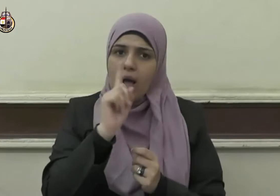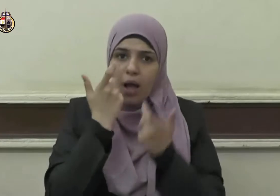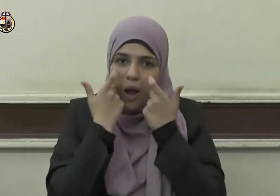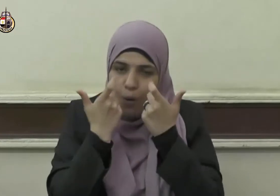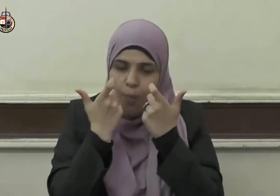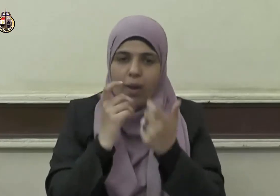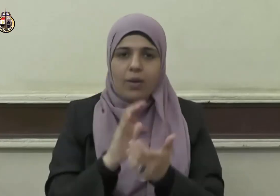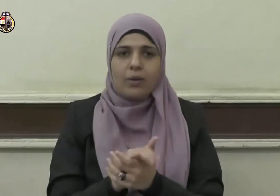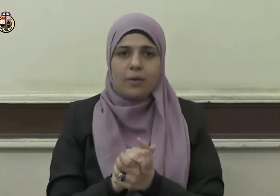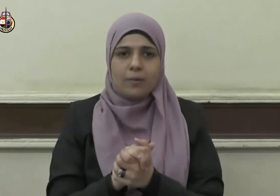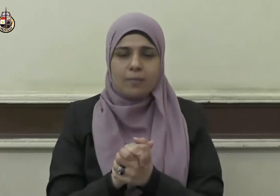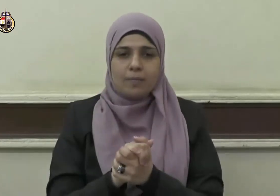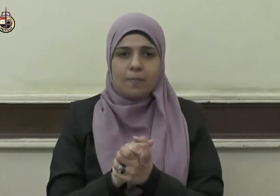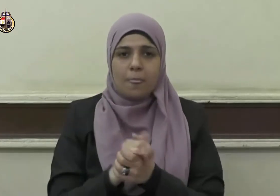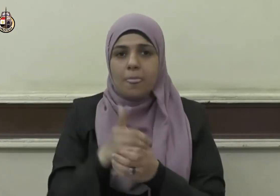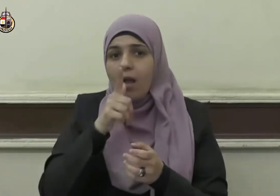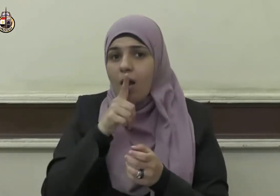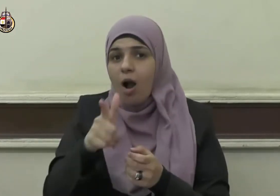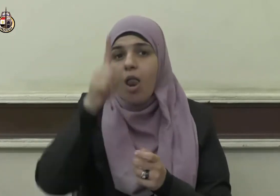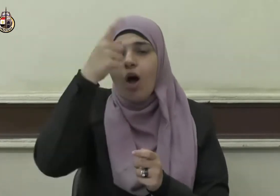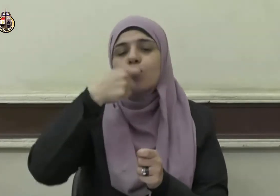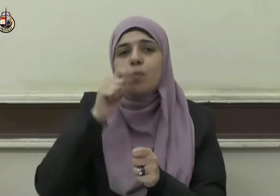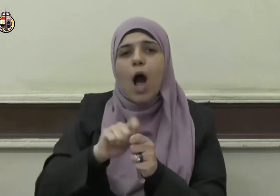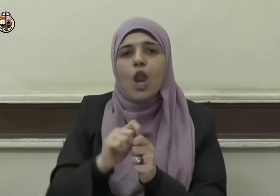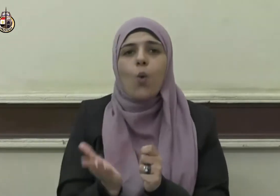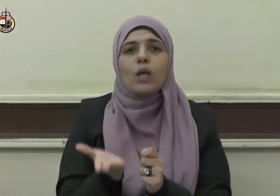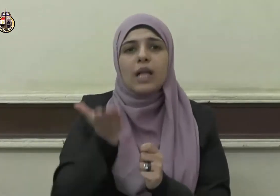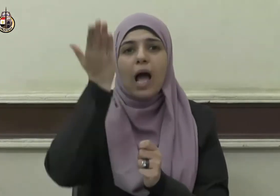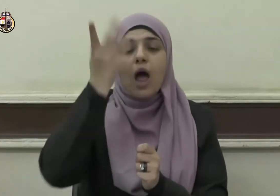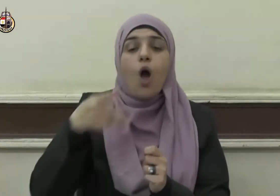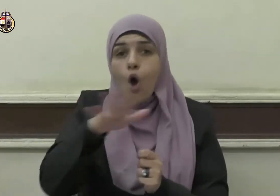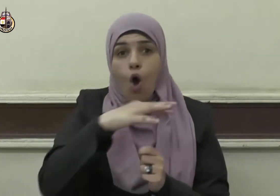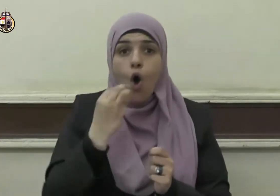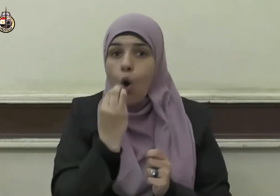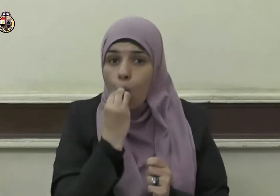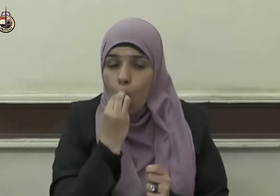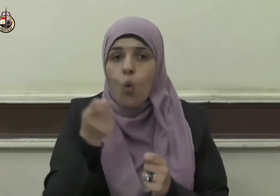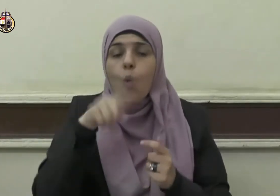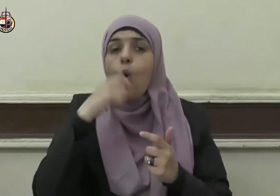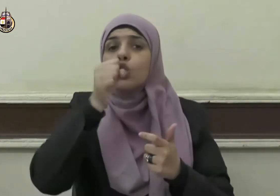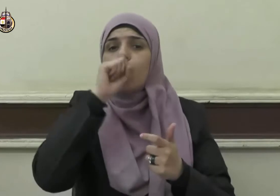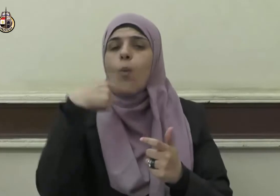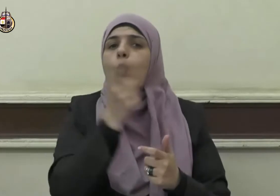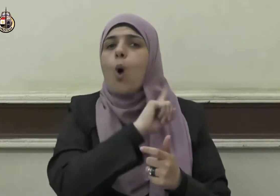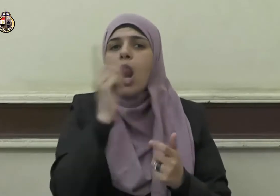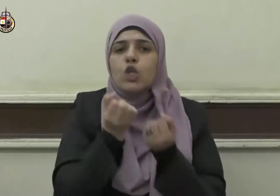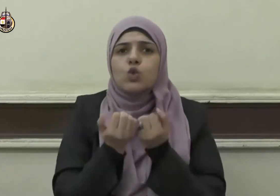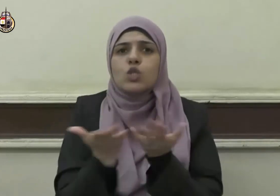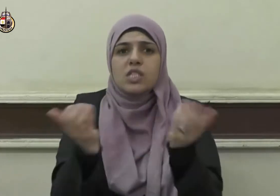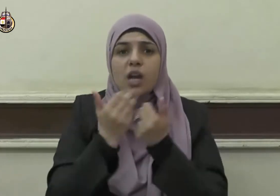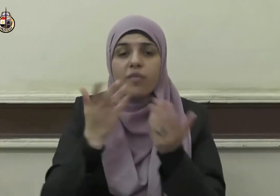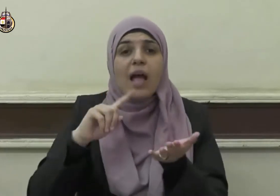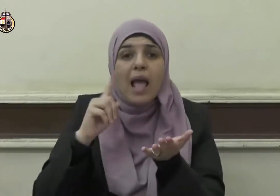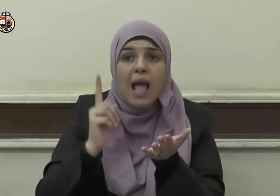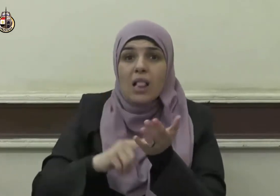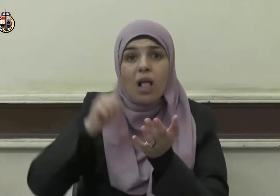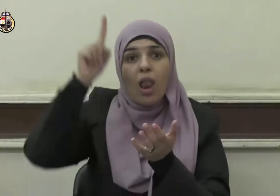قال تعالى وَاكُلُوا وَاشْرَبُوا وَلَا تُسْرِفُوا إِنَّهُ لَيُحِبُّ